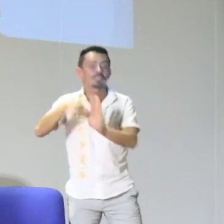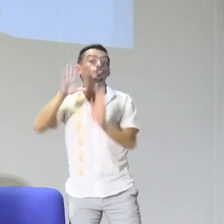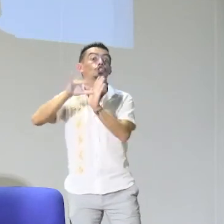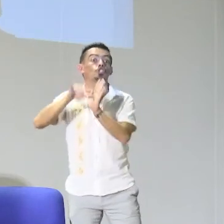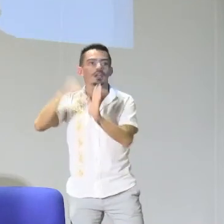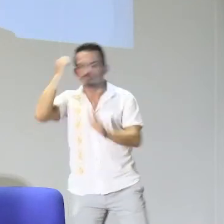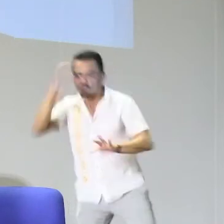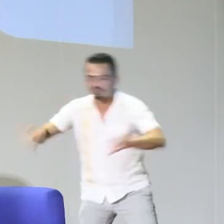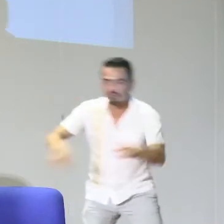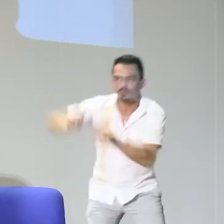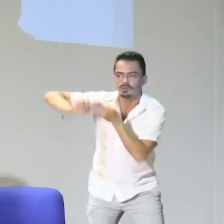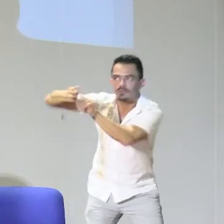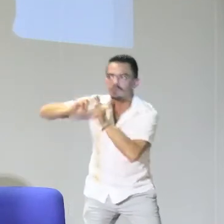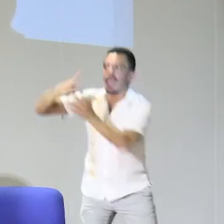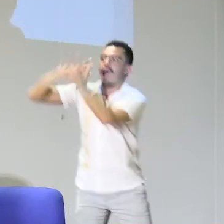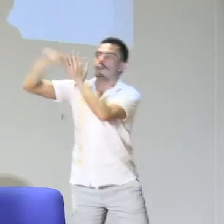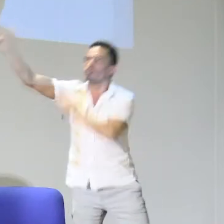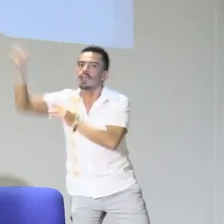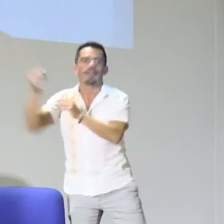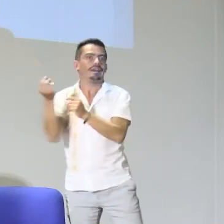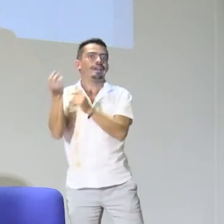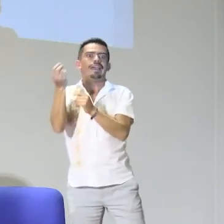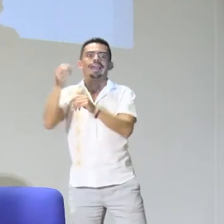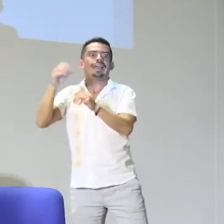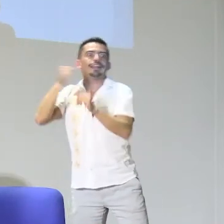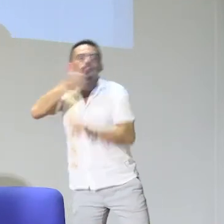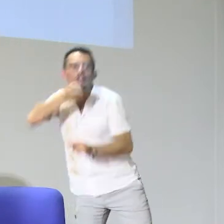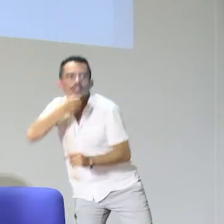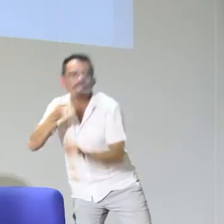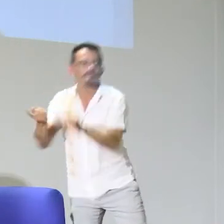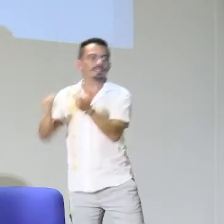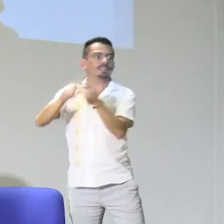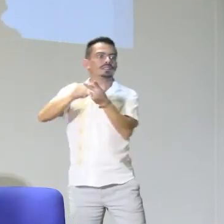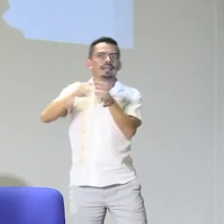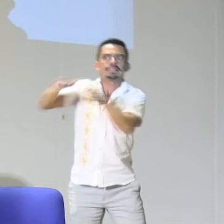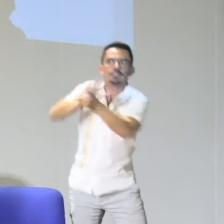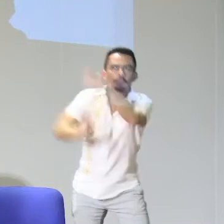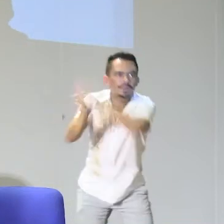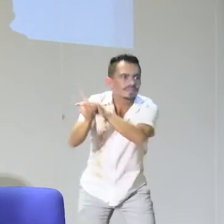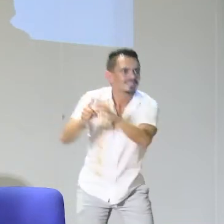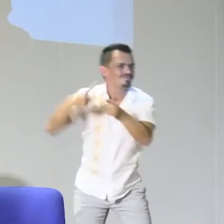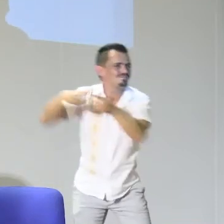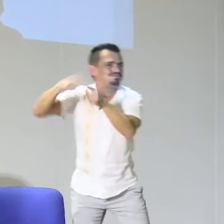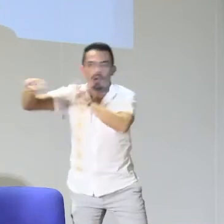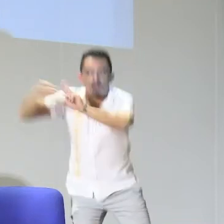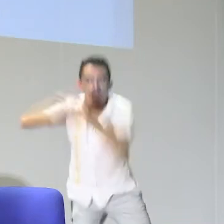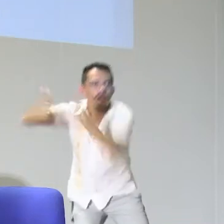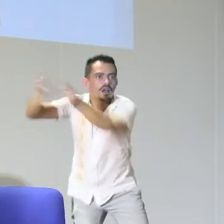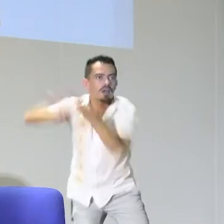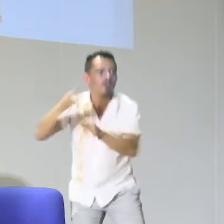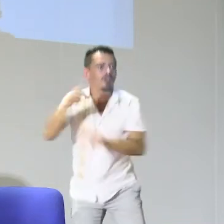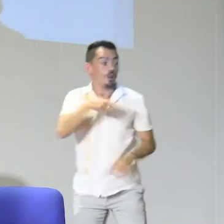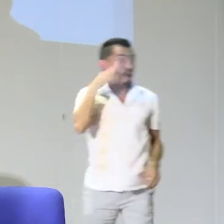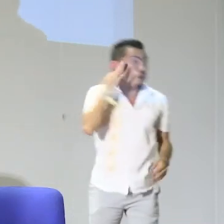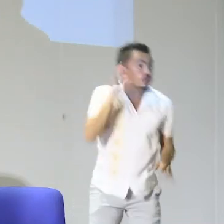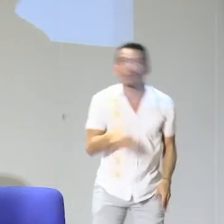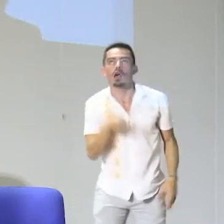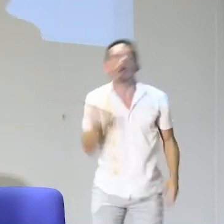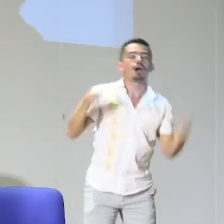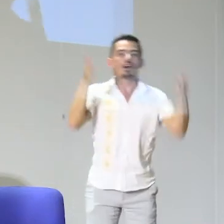¿sí? Como ustedes saben, el currículum tiene la cátedra de sociales. ¿Sí? Entonces es importante relacionar los contenidos de